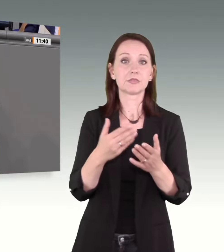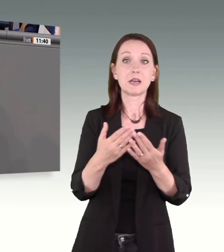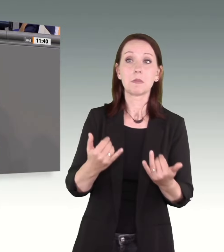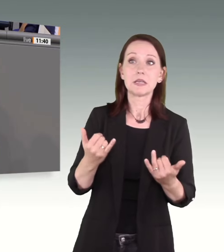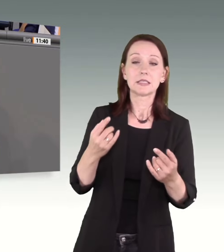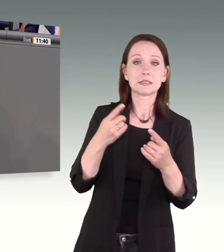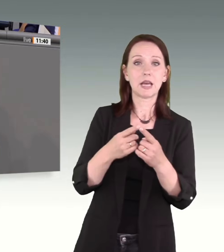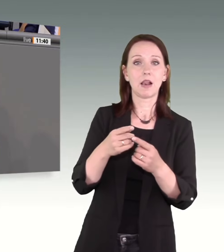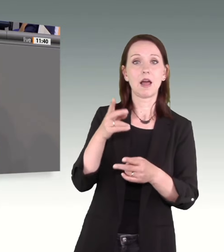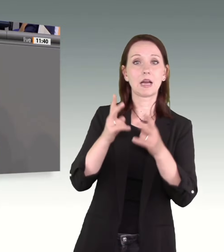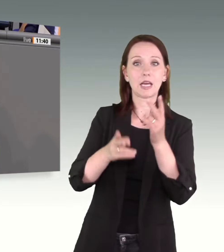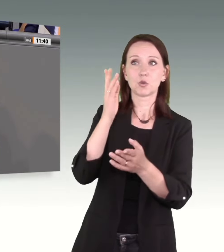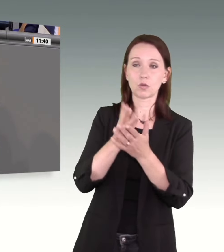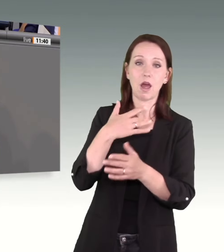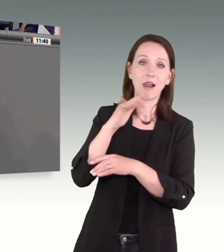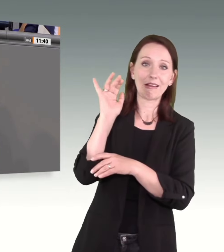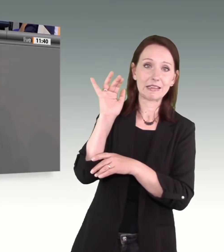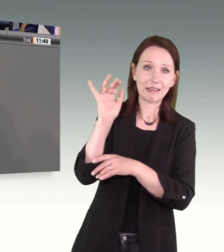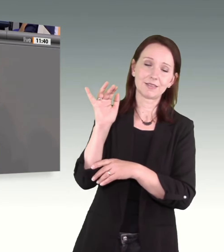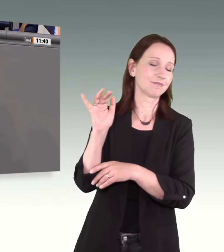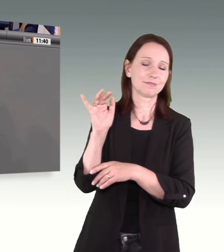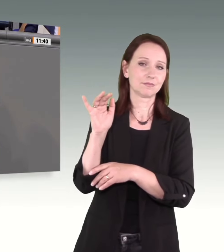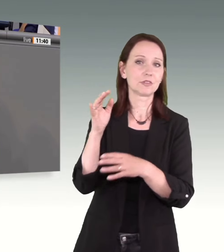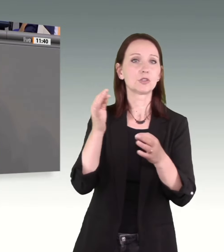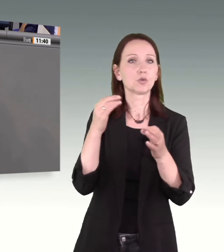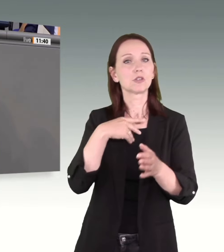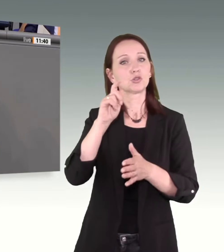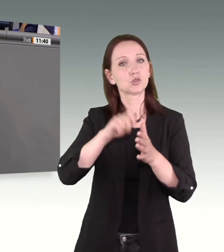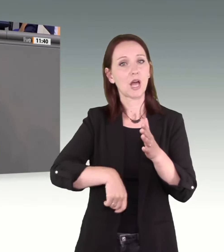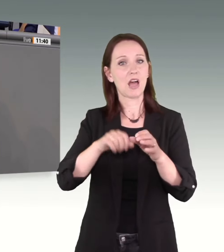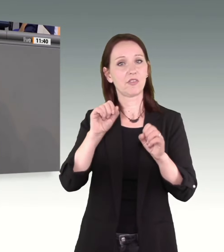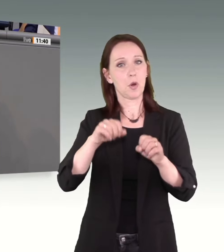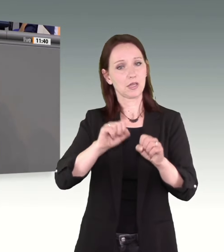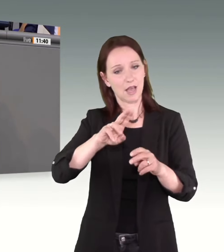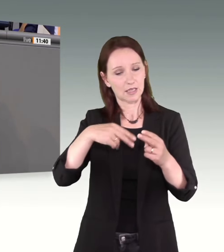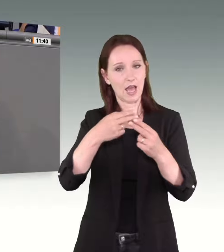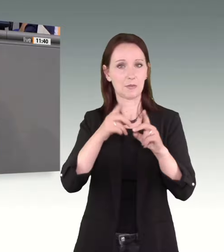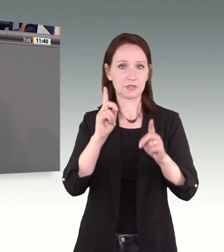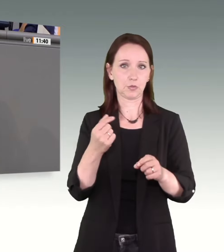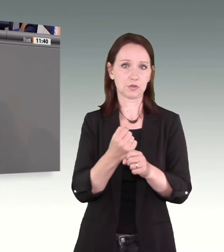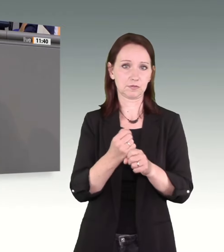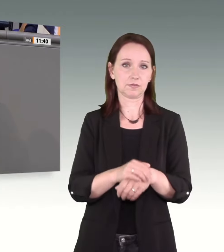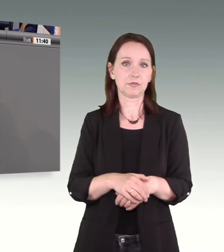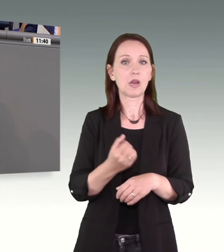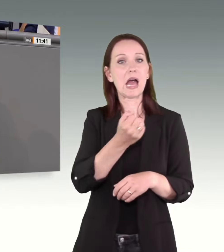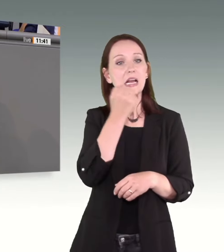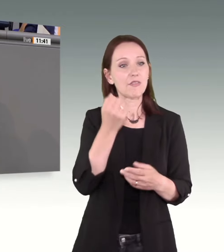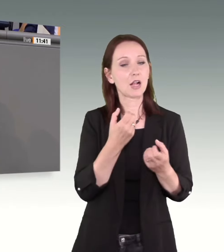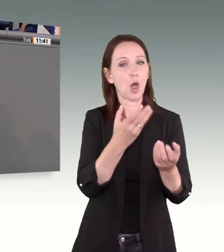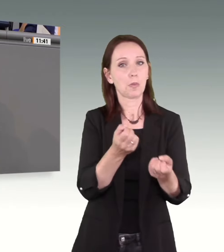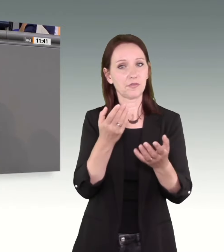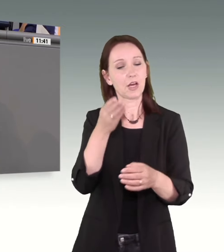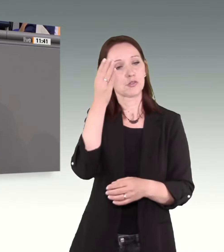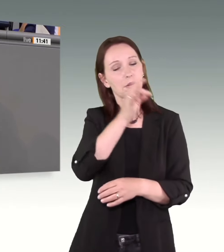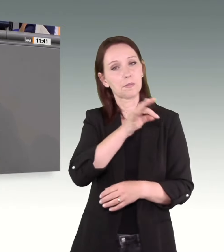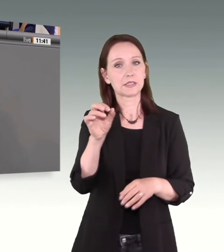darum, angemessene Strafmöglichkeiten zu schaffen. Wir müssen Opfer von Gewalt künftig besser schützen. Akteure